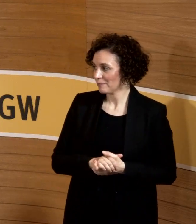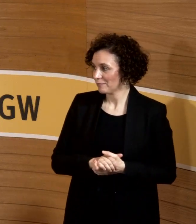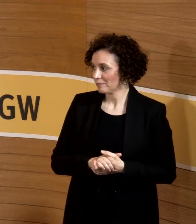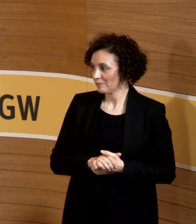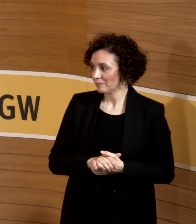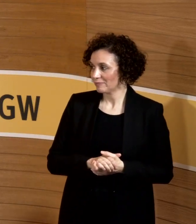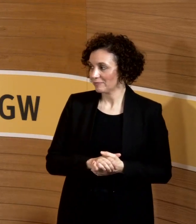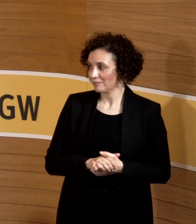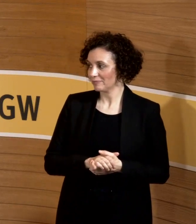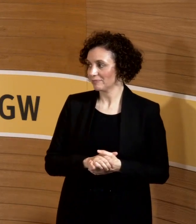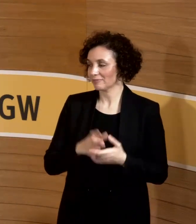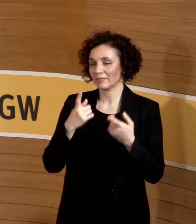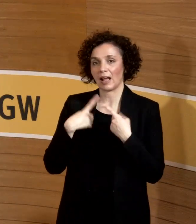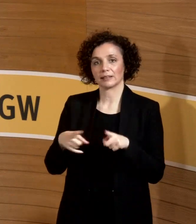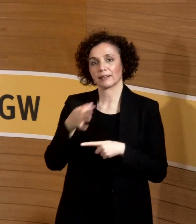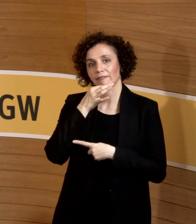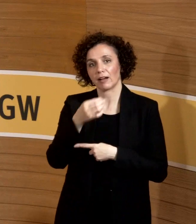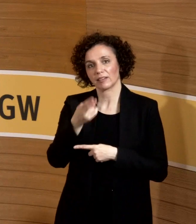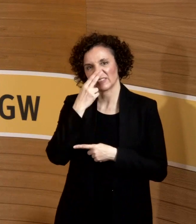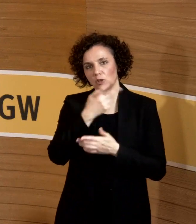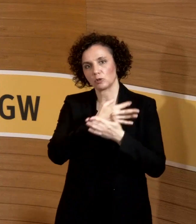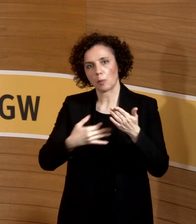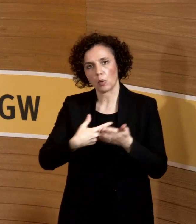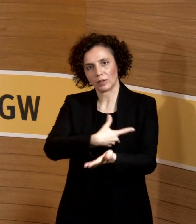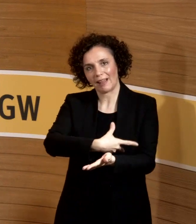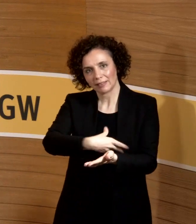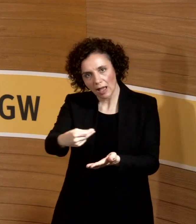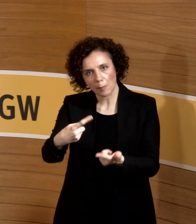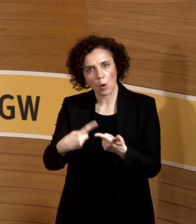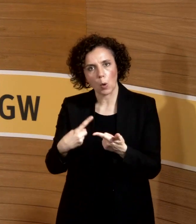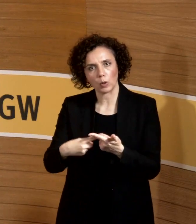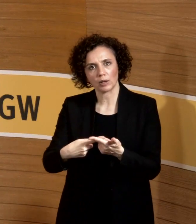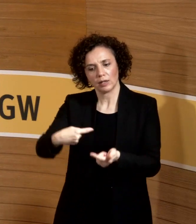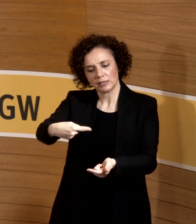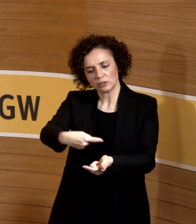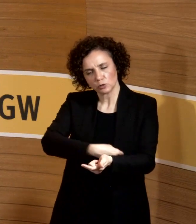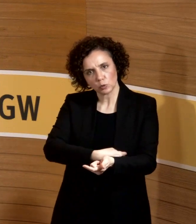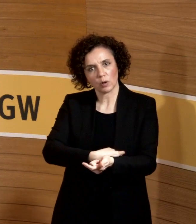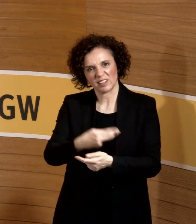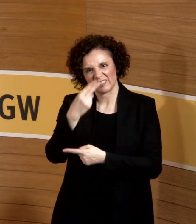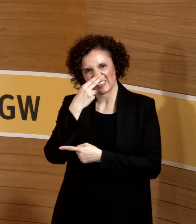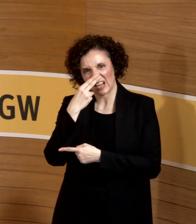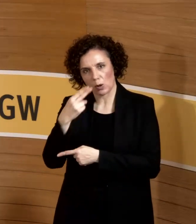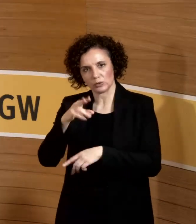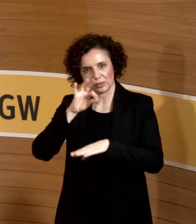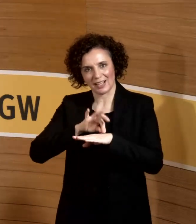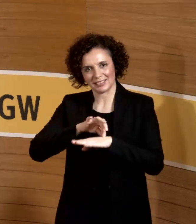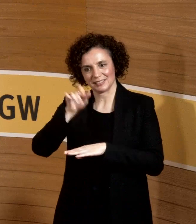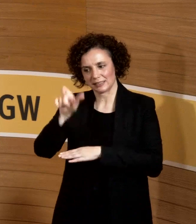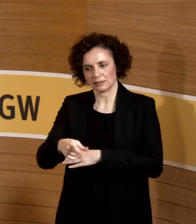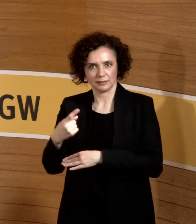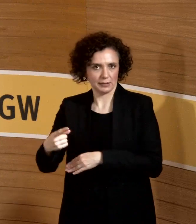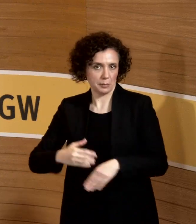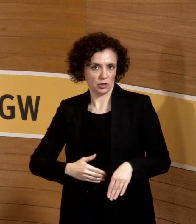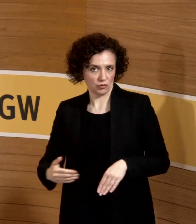es wird auch noch gefragt, wie es mit Blutentnahmen und Zugang liegen durch schwangere Ärztinnen, wie sieht es? Genau, das wäre ja sozusagen diese